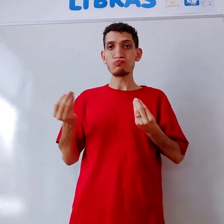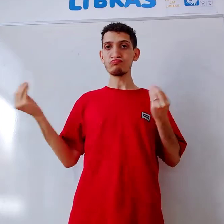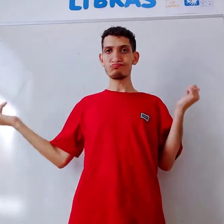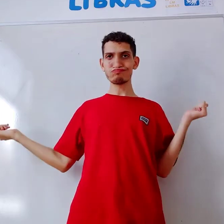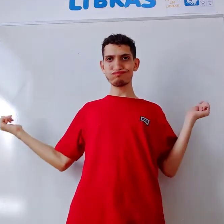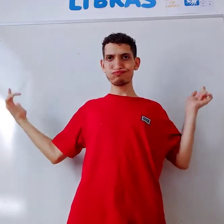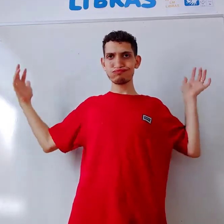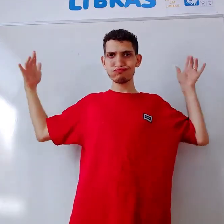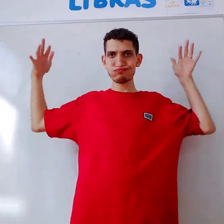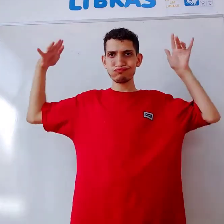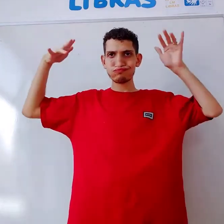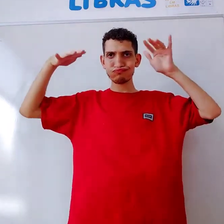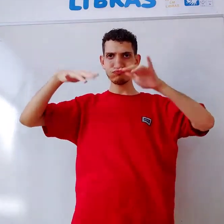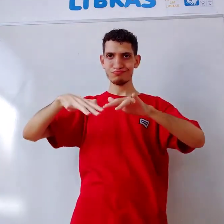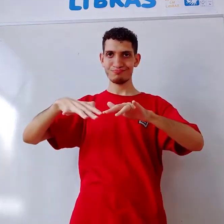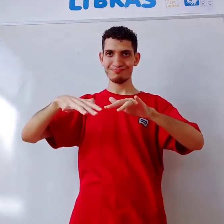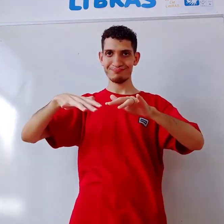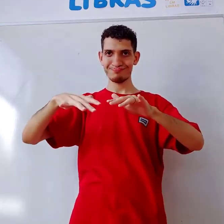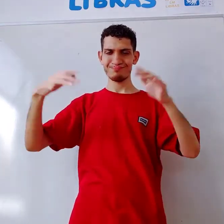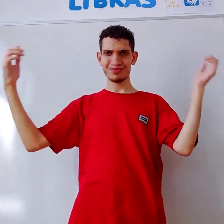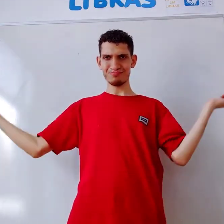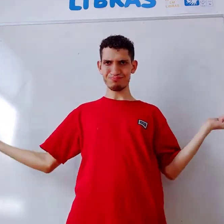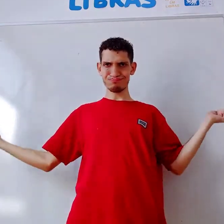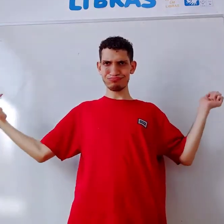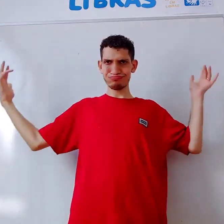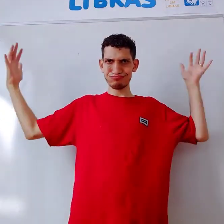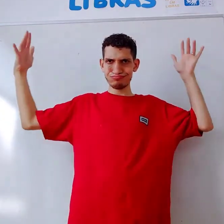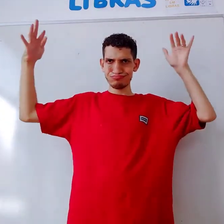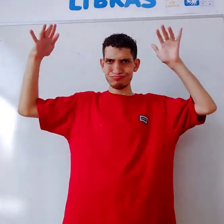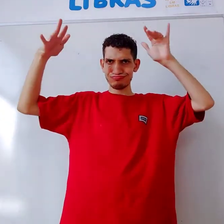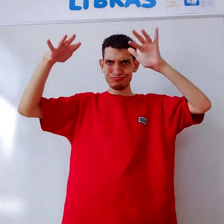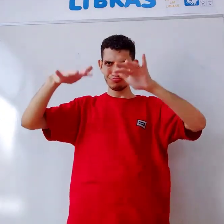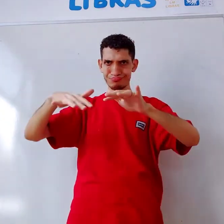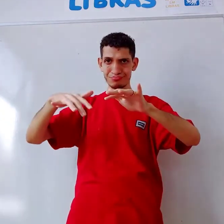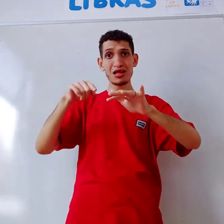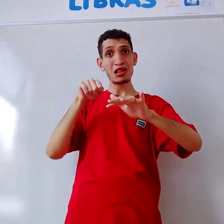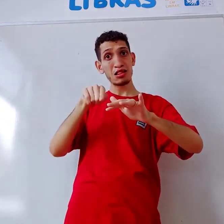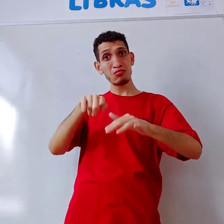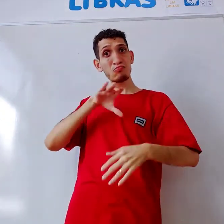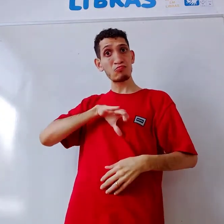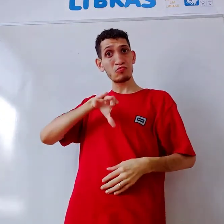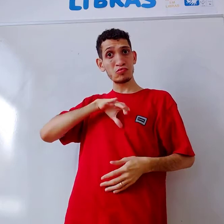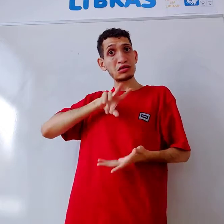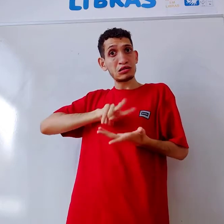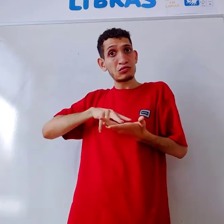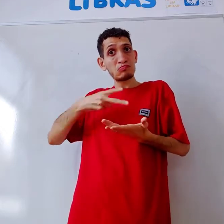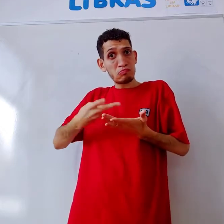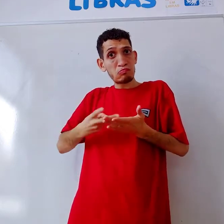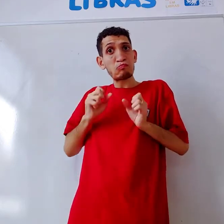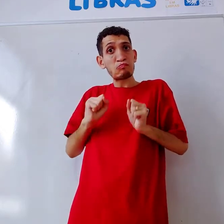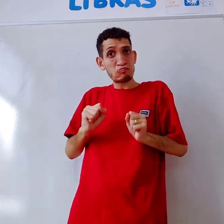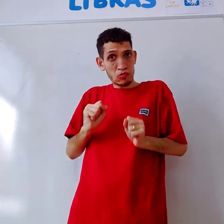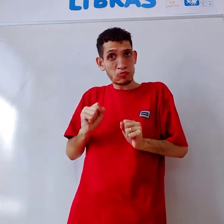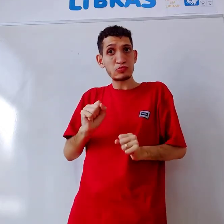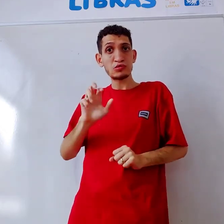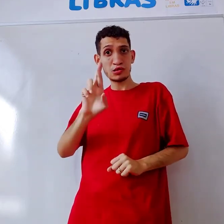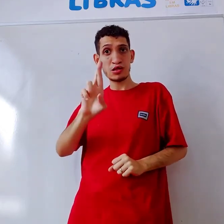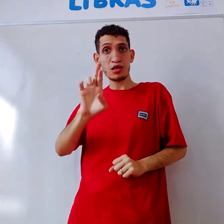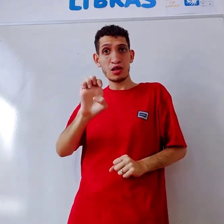-ão, como? Grande mochidão se reúne em um lugar, isso, português, traduz, pode